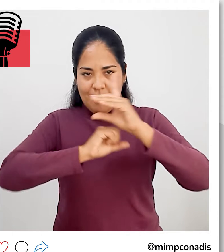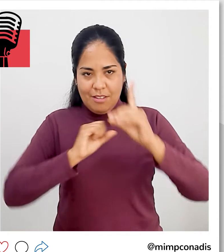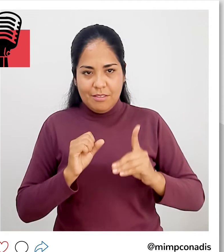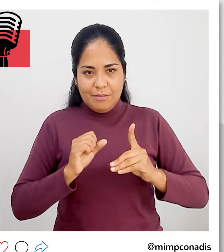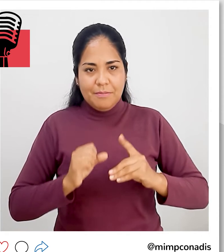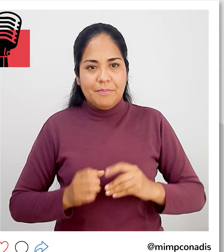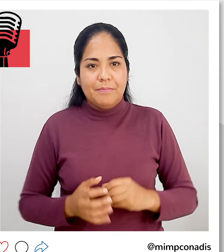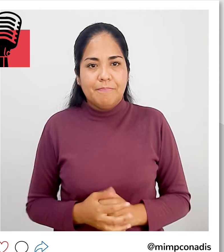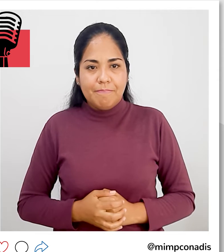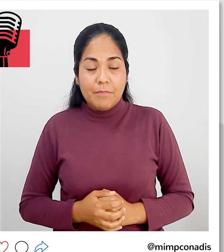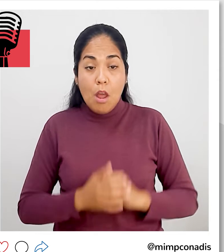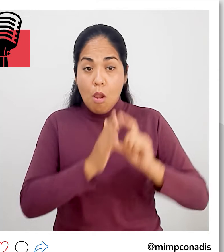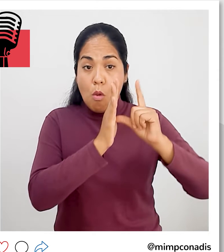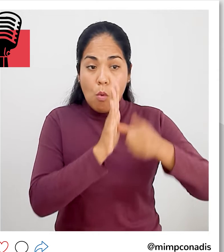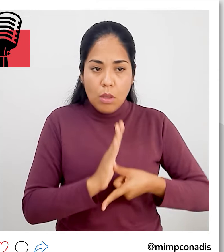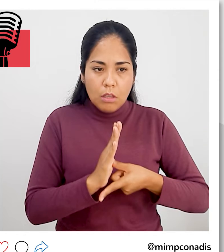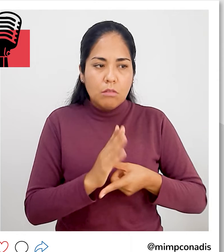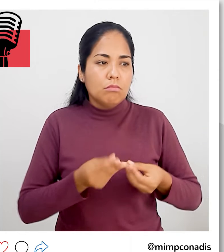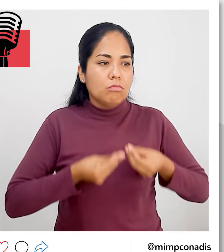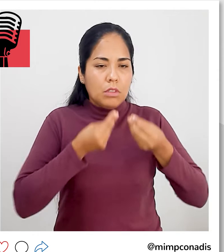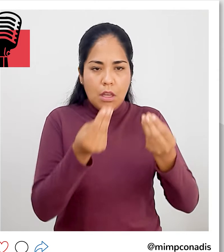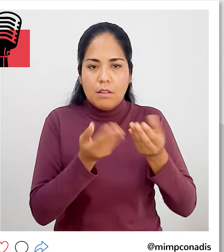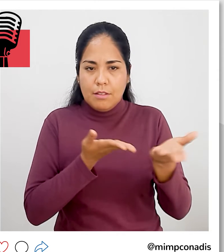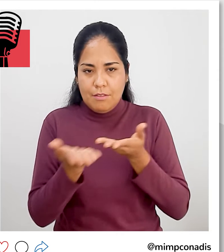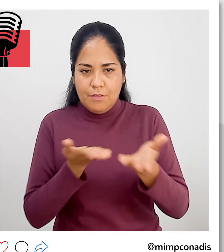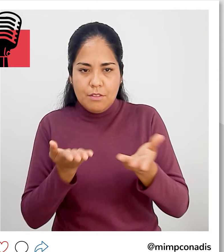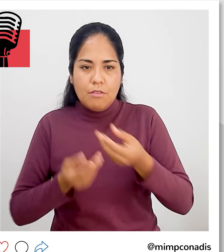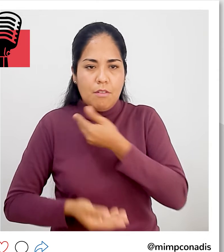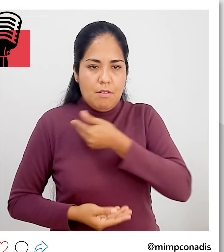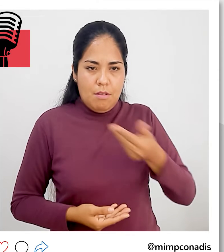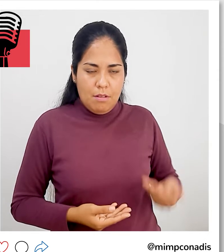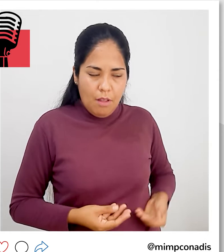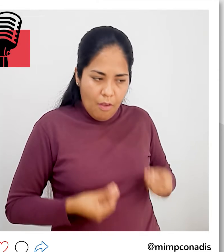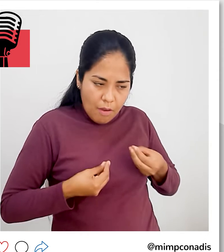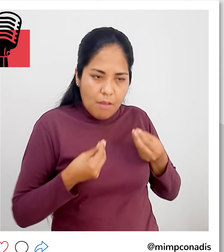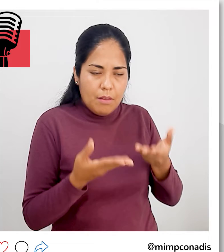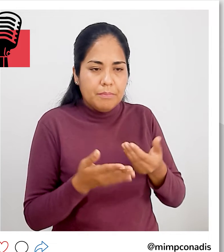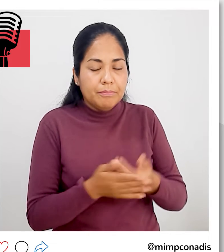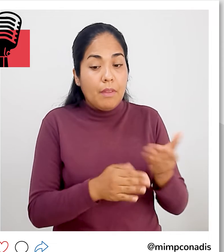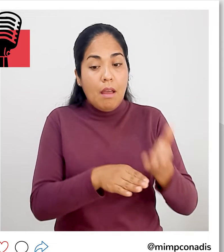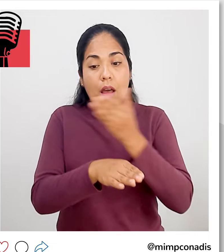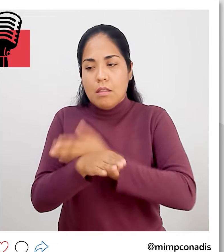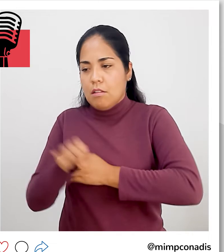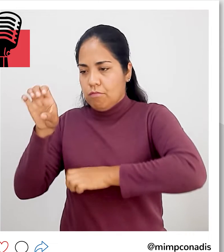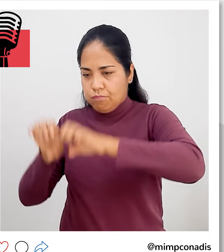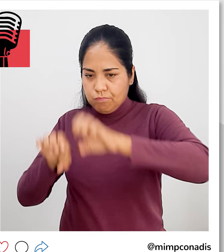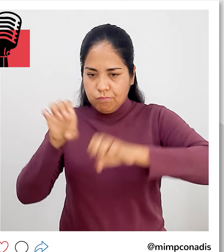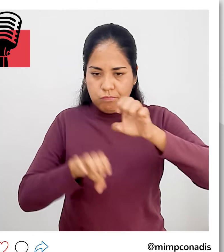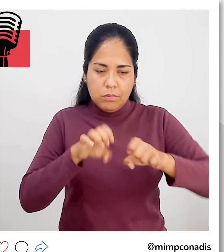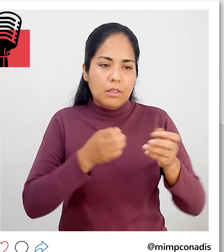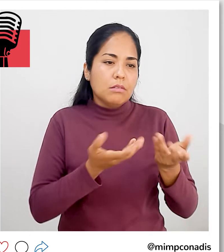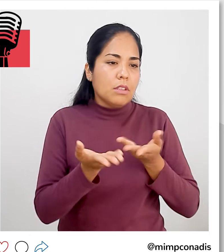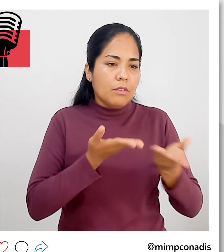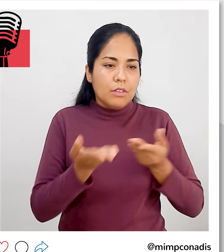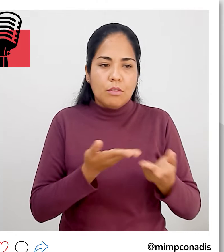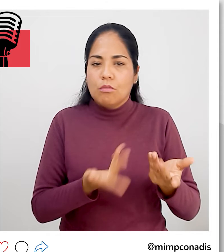la Persona con Discapacidad para así acceder a los servicios que brinda el Estado. Es así que previa evaluación por parte del